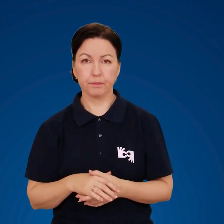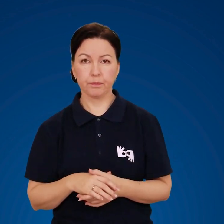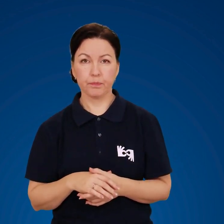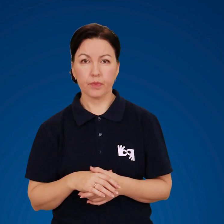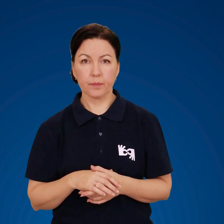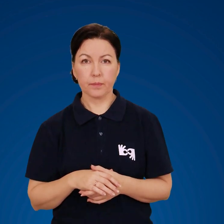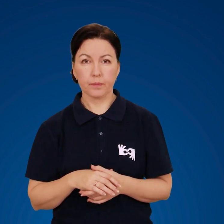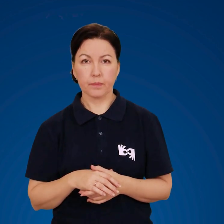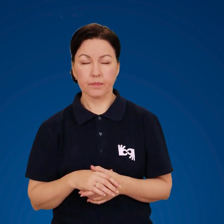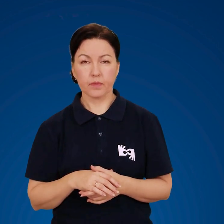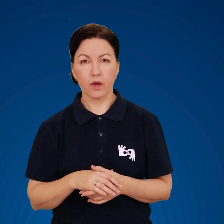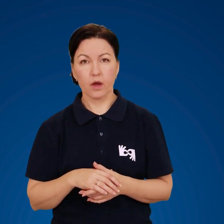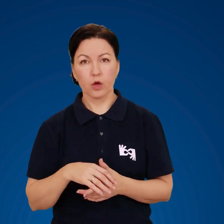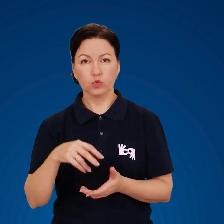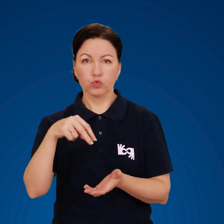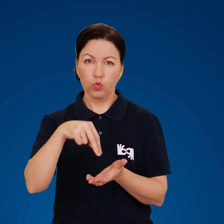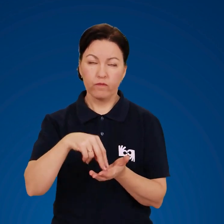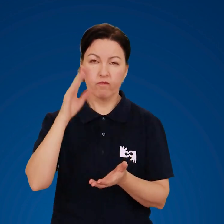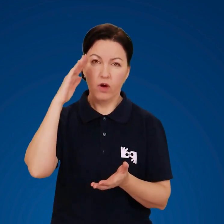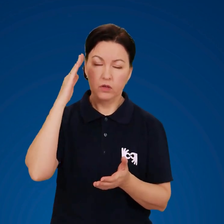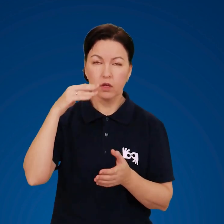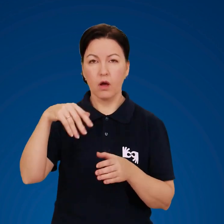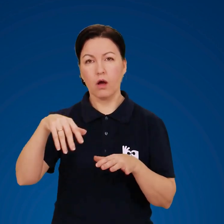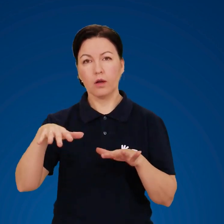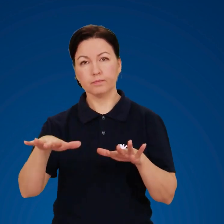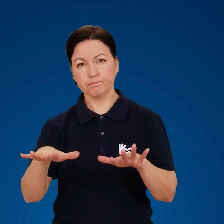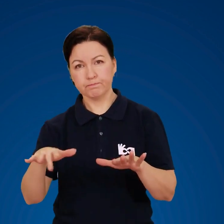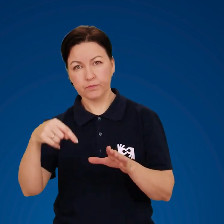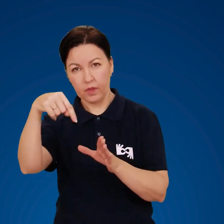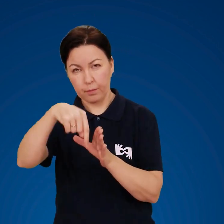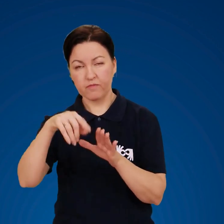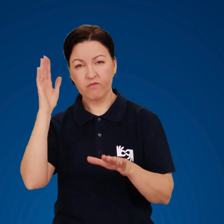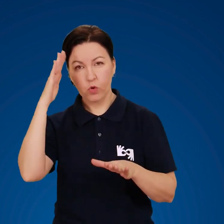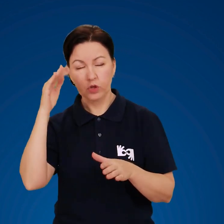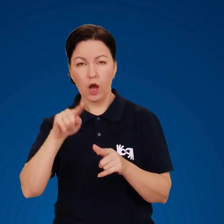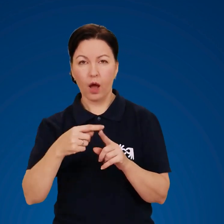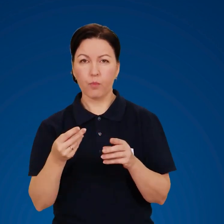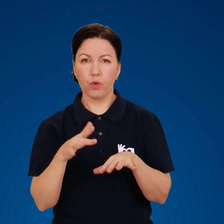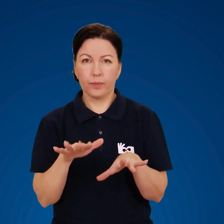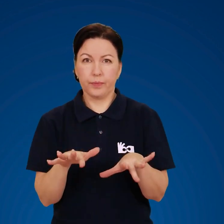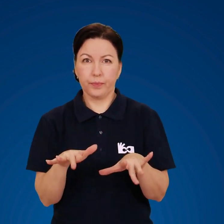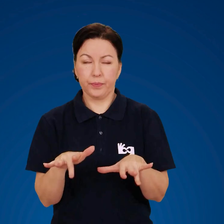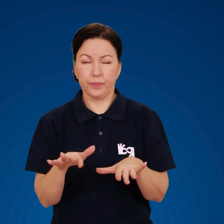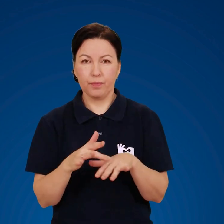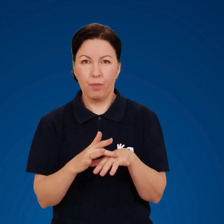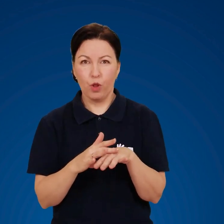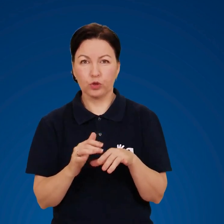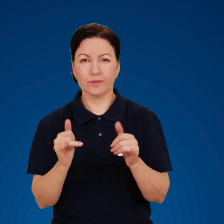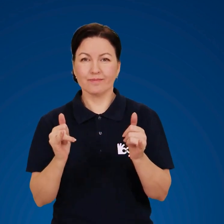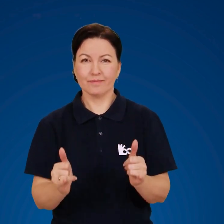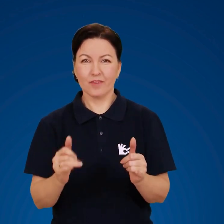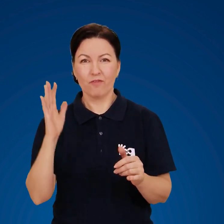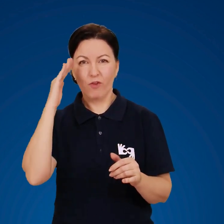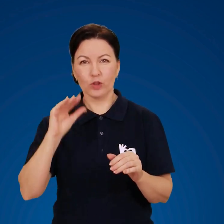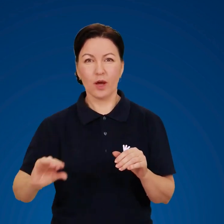Перебуваючи у воді або стоячи босоніж на мокрій підлозі, не можна торкатися ламп,